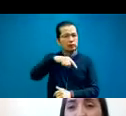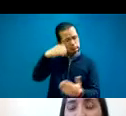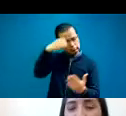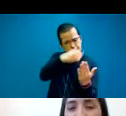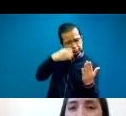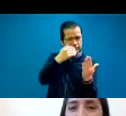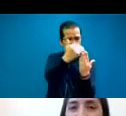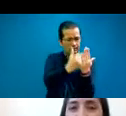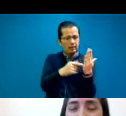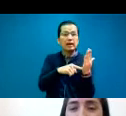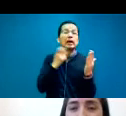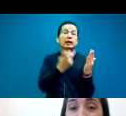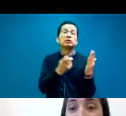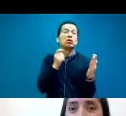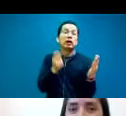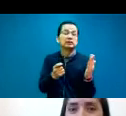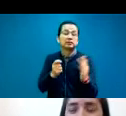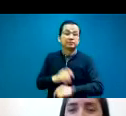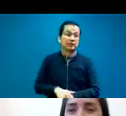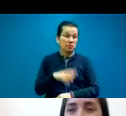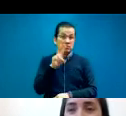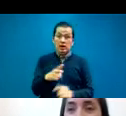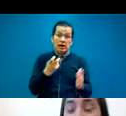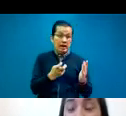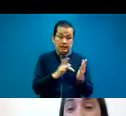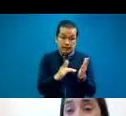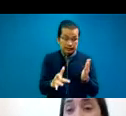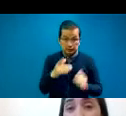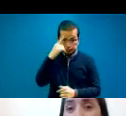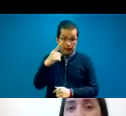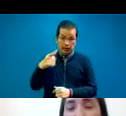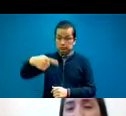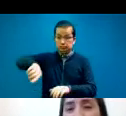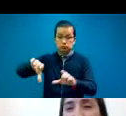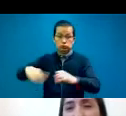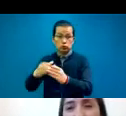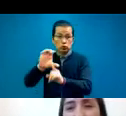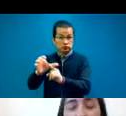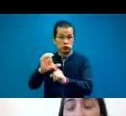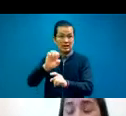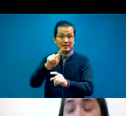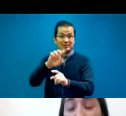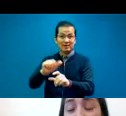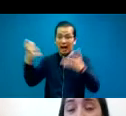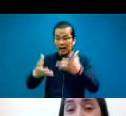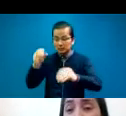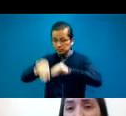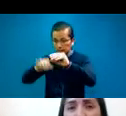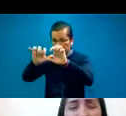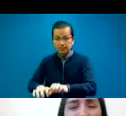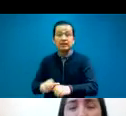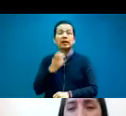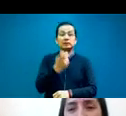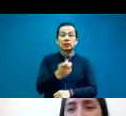trabajo de la comisión de ética. Y contar con un código de ética, un código de conducta